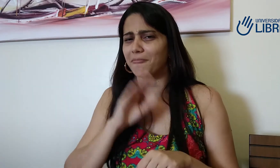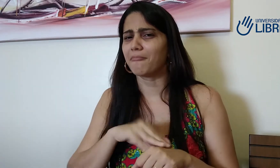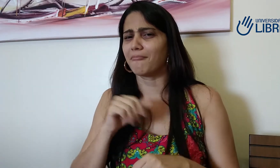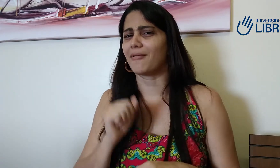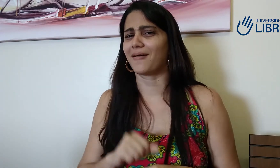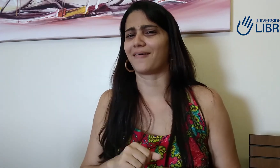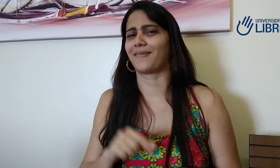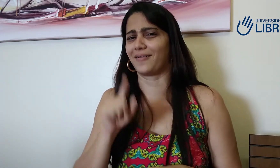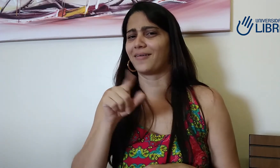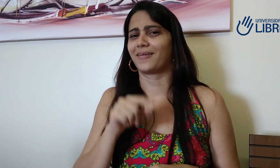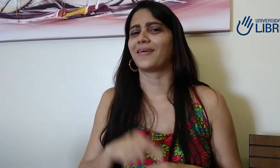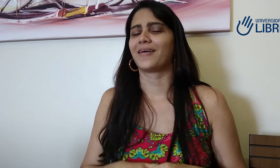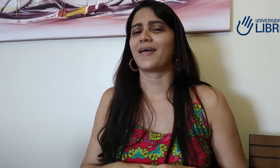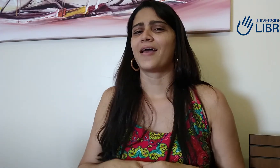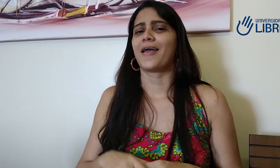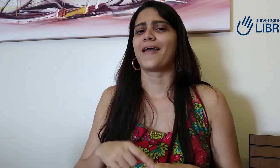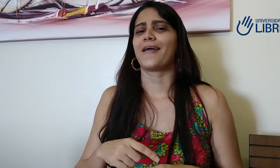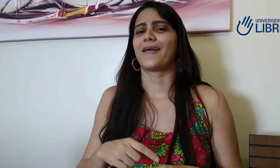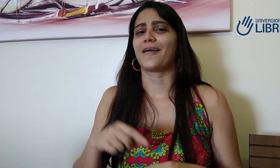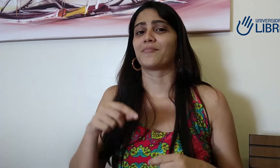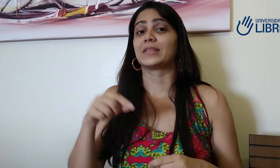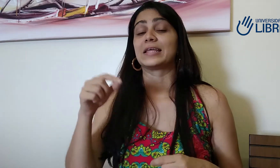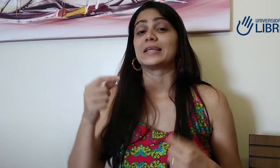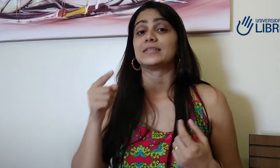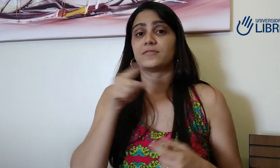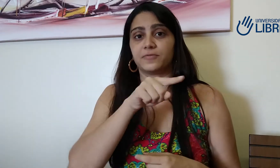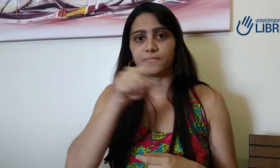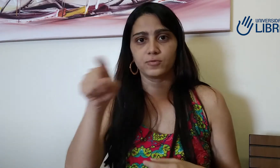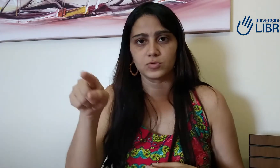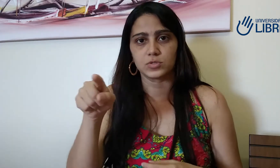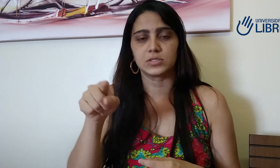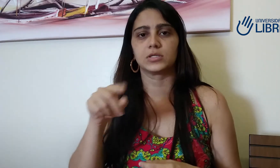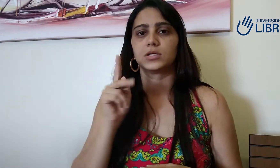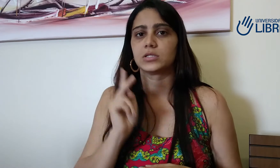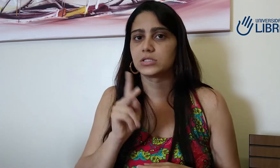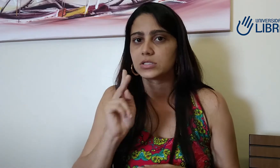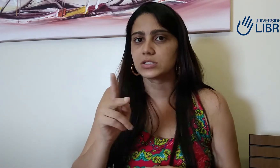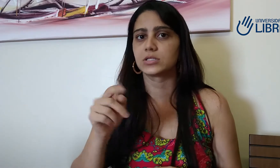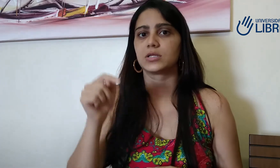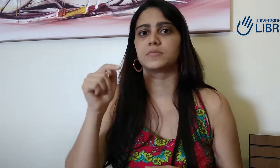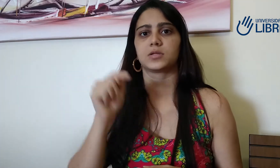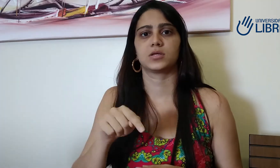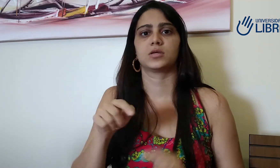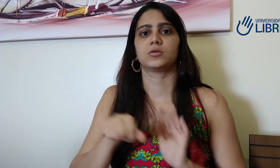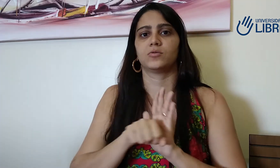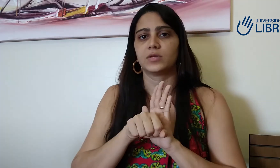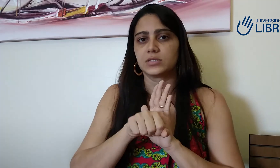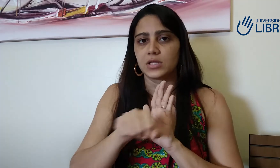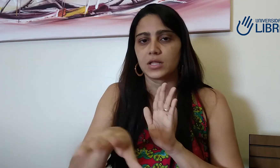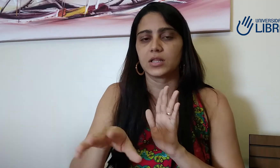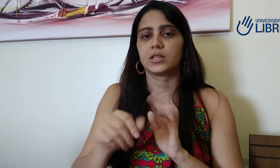vocês, assim, vão ainda me ver fazendo, vão me ver mais ainda em algum lugar,